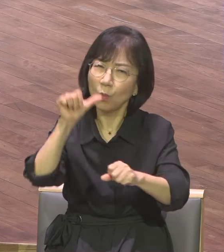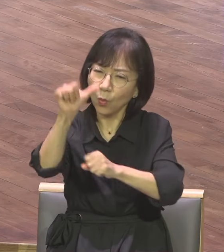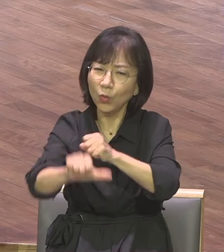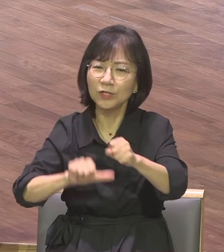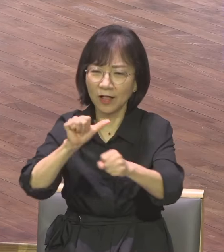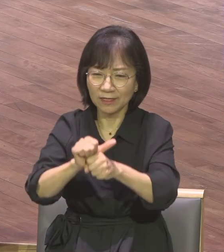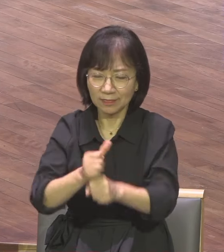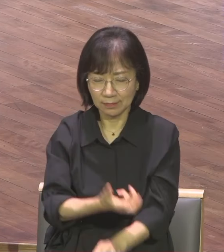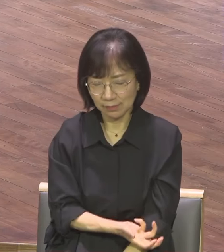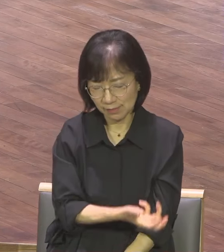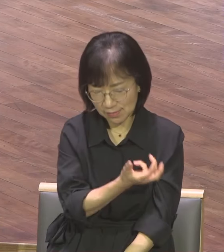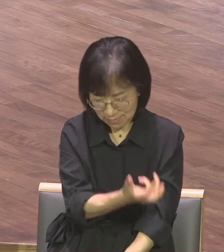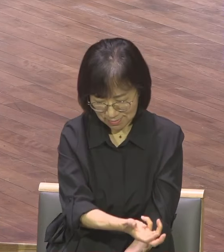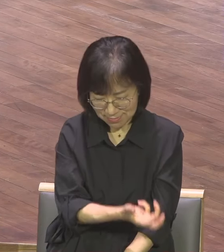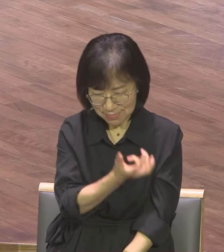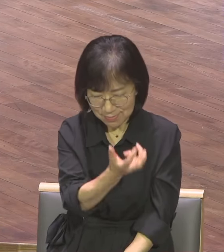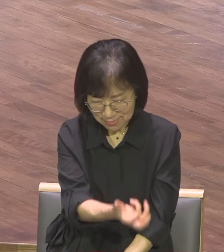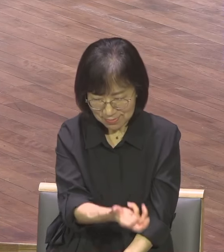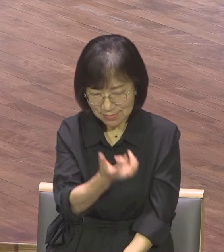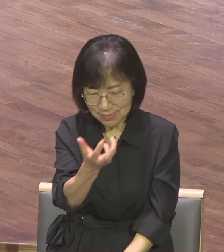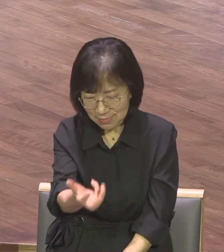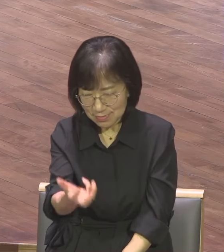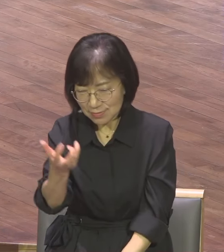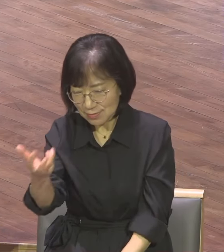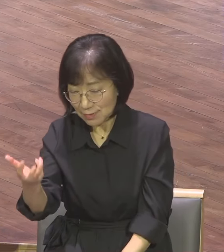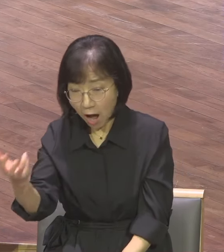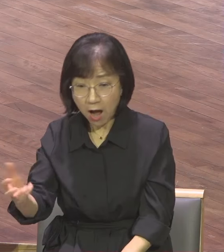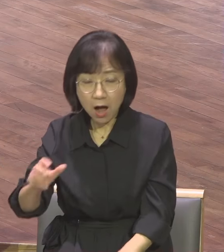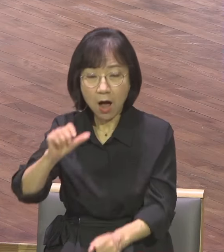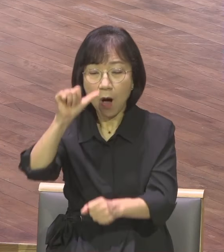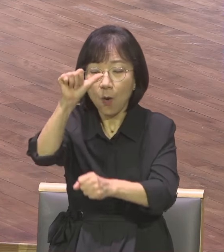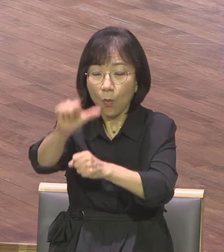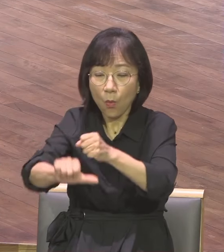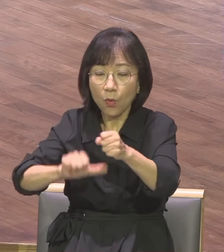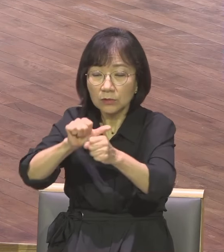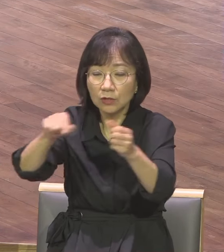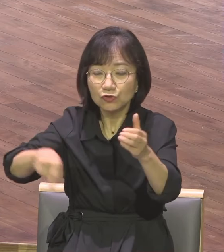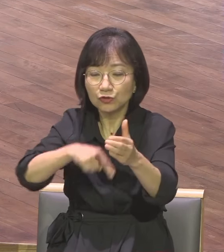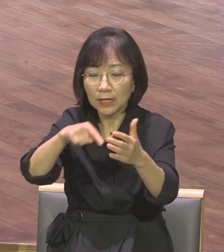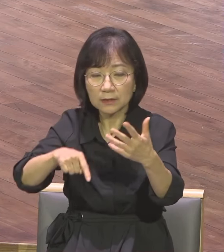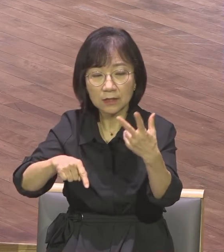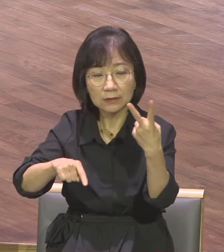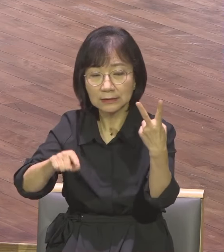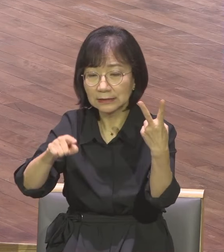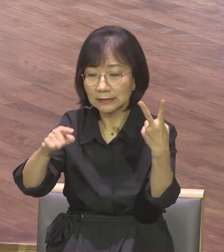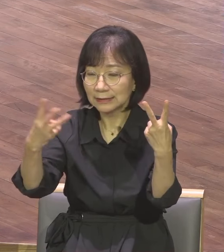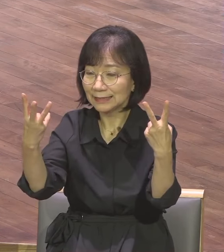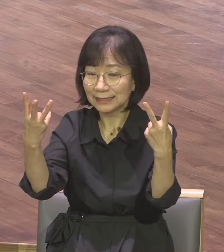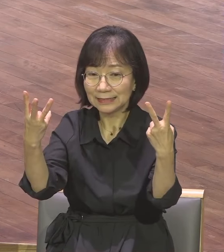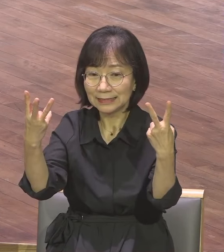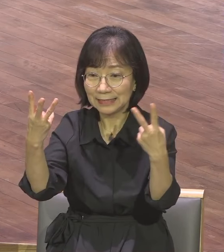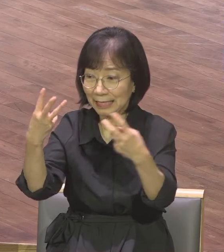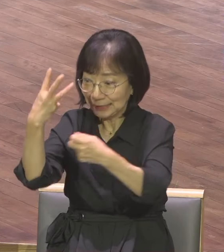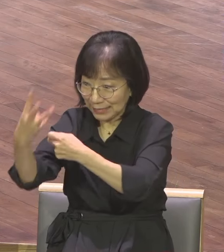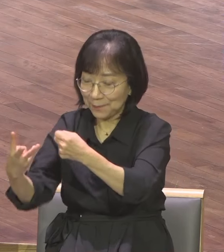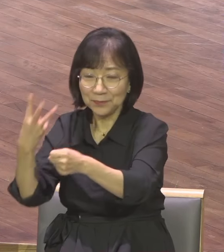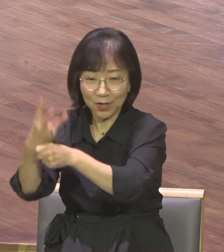3년을 예배소 지역에 집중적으로 사역했어요 처음에 예배소 사역을 시작할 때